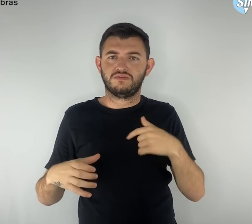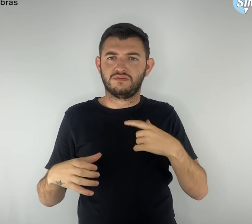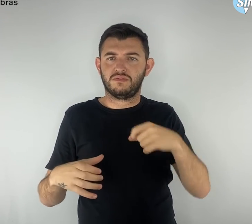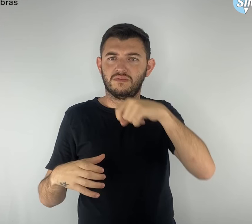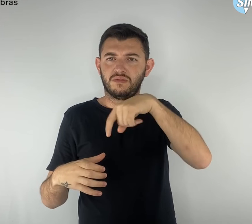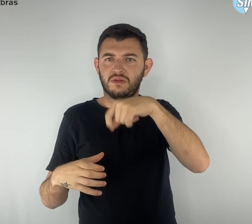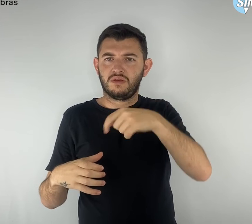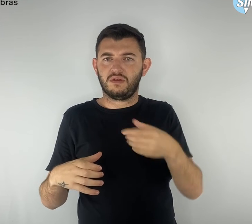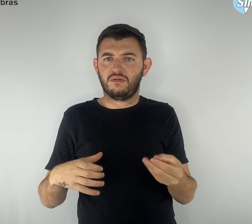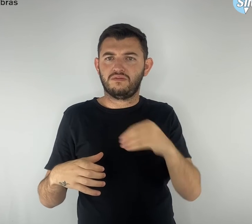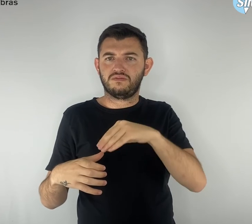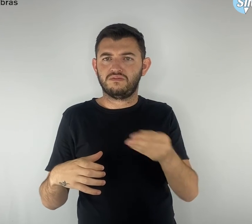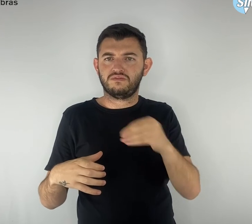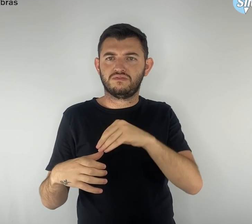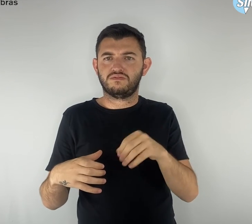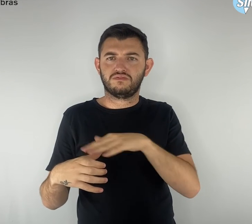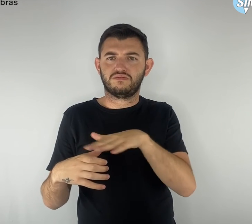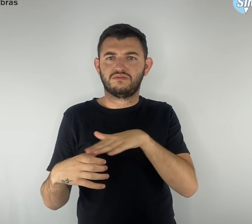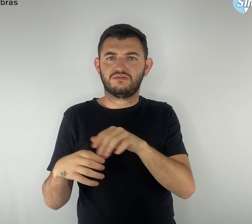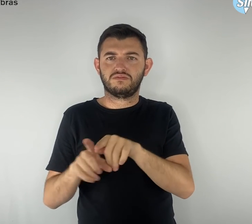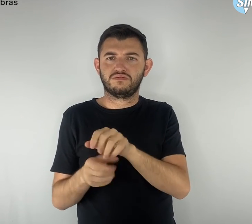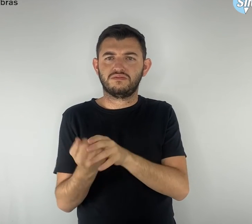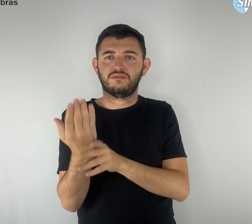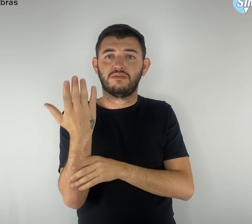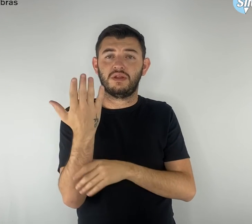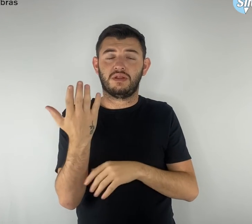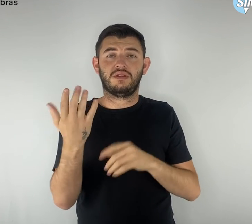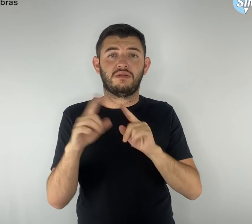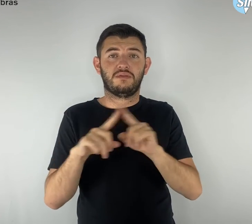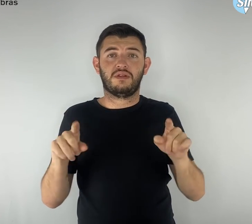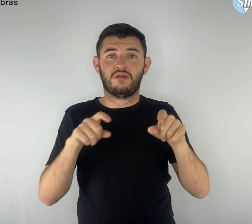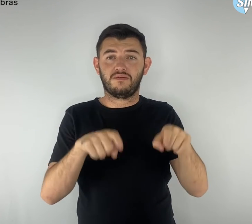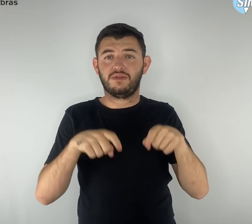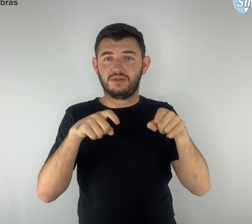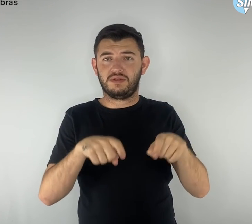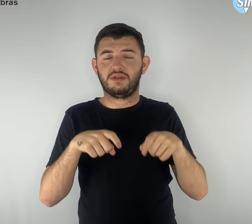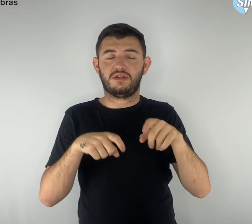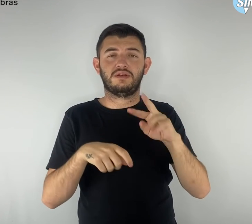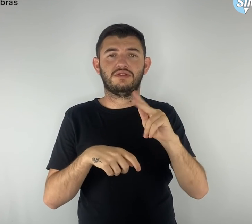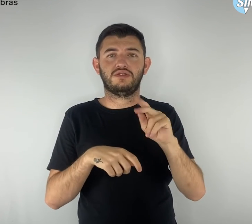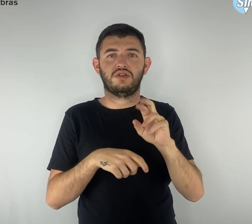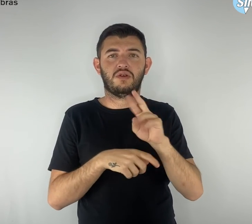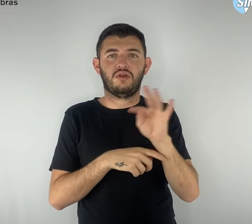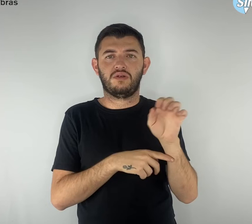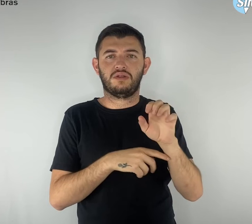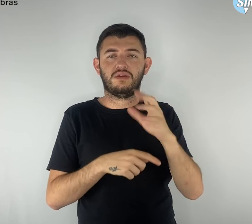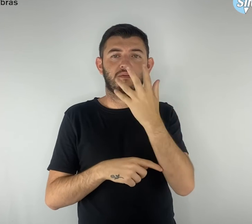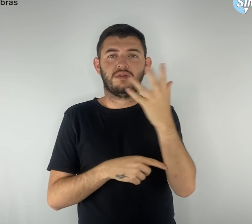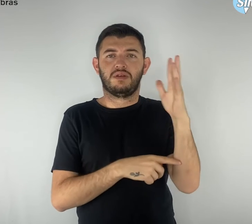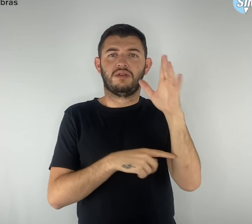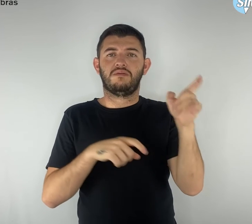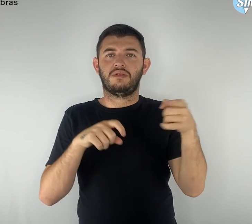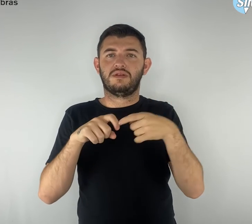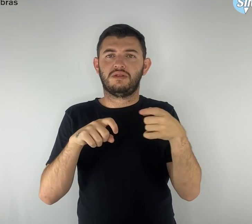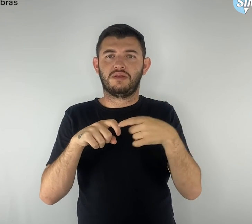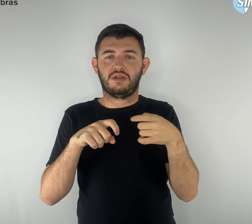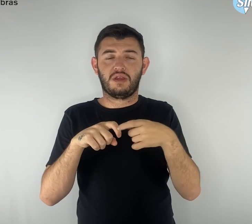de horta e plantas medicinais para aposentados começou em abril de 2016. Depois